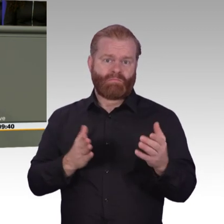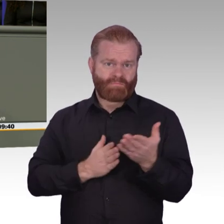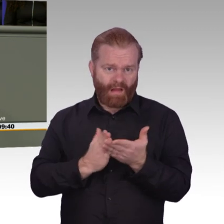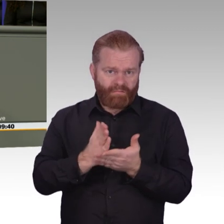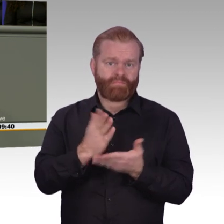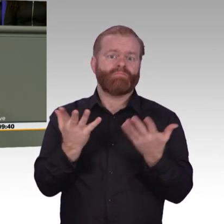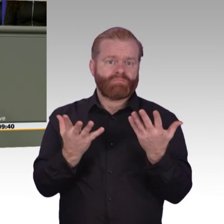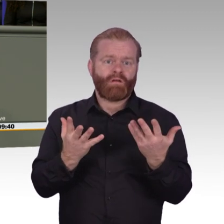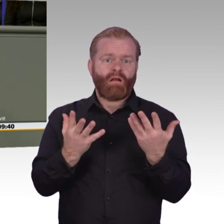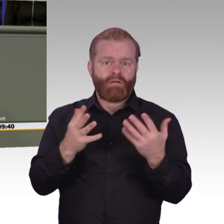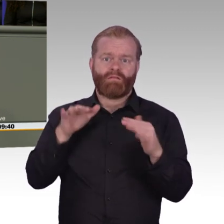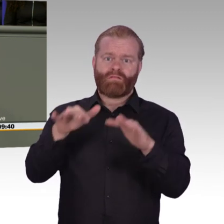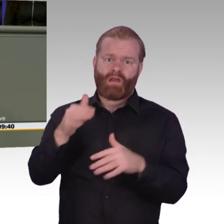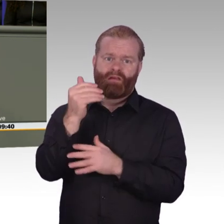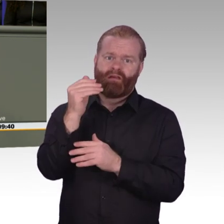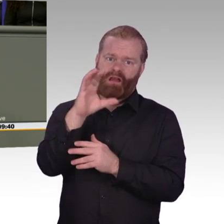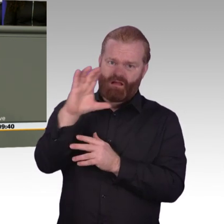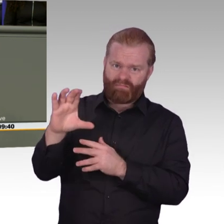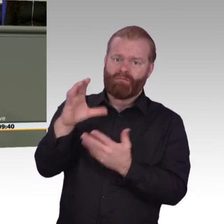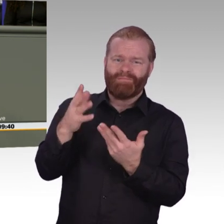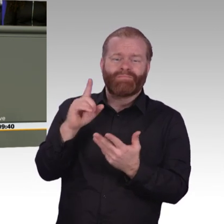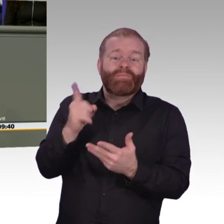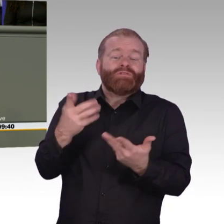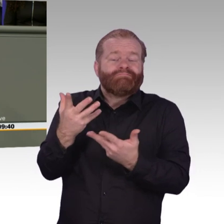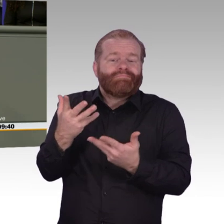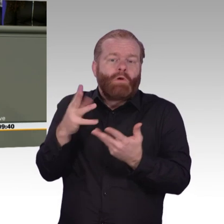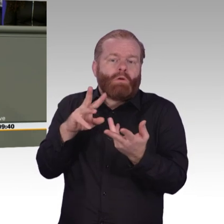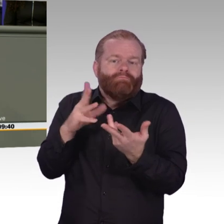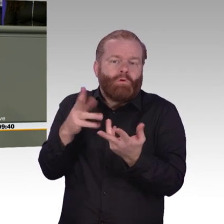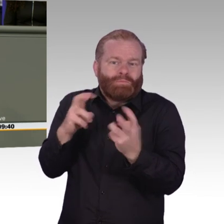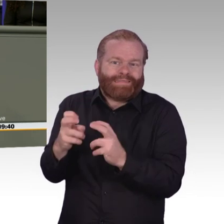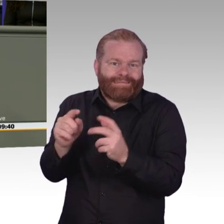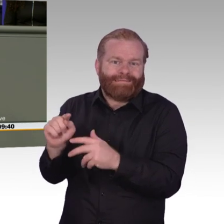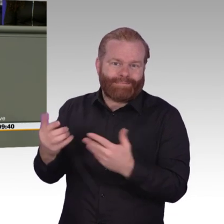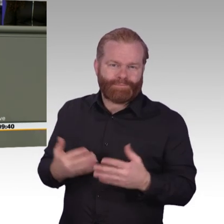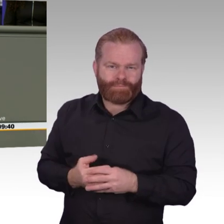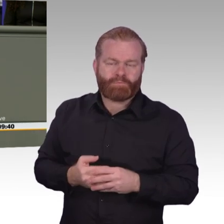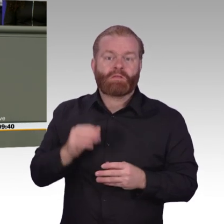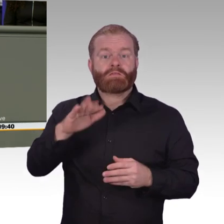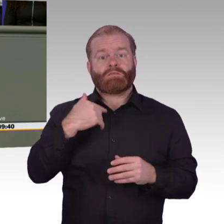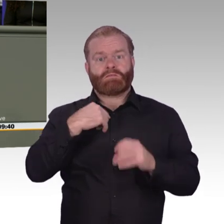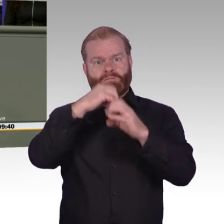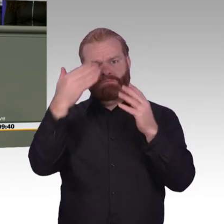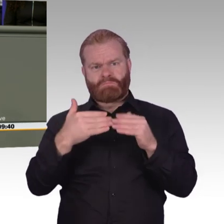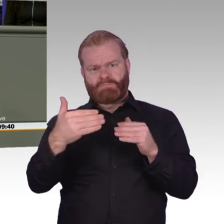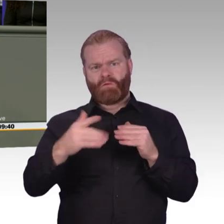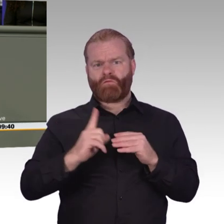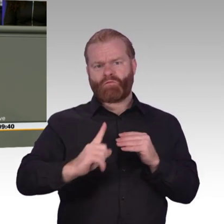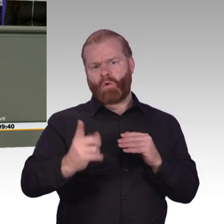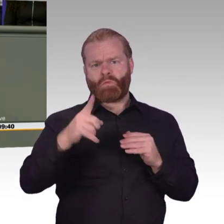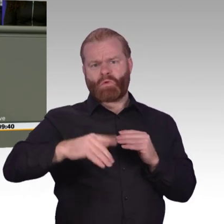werden, damit es auch für diejenigen von Ihnen, die sich die Strategie anschauen, auch sehen, wie die Weiterentwicklung ist. Die Strategie